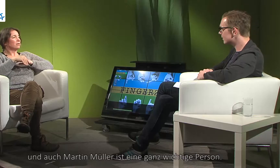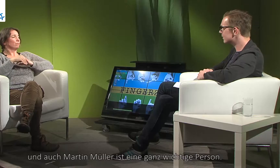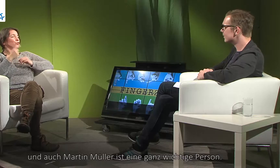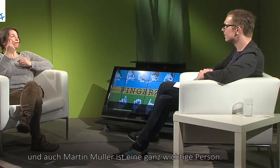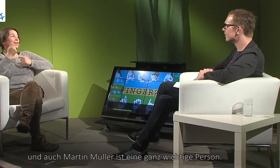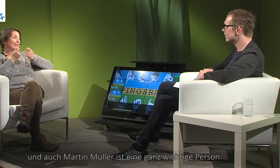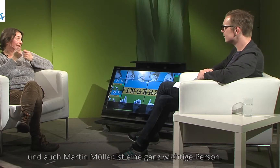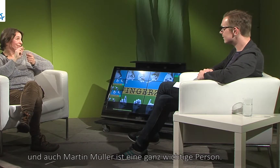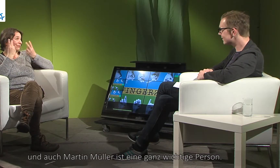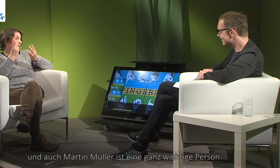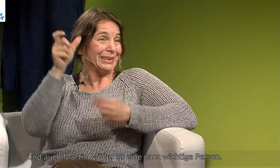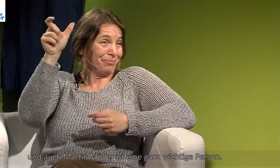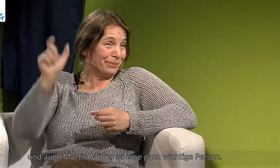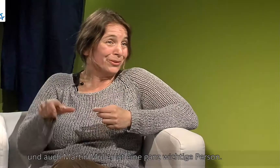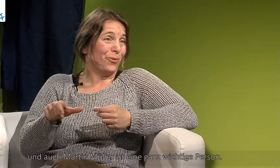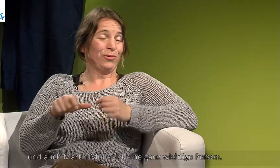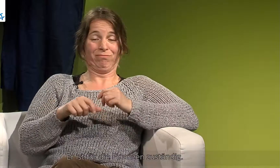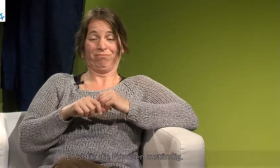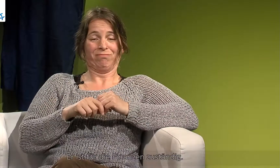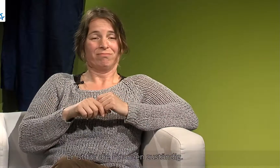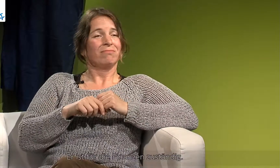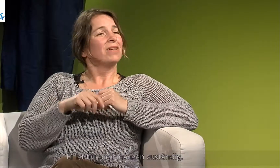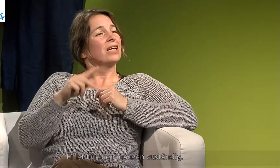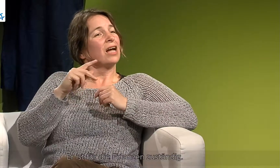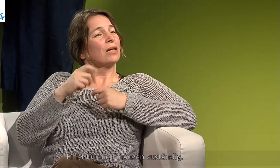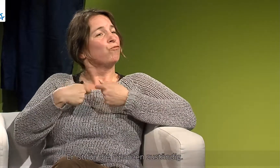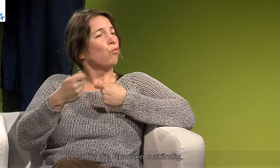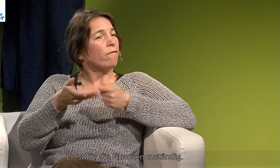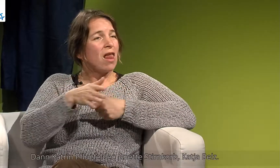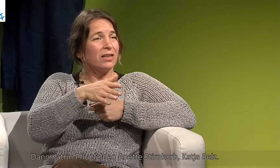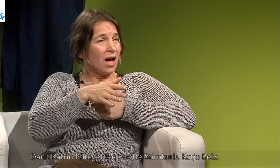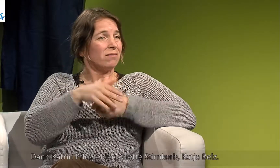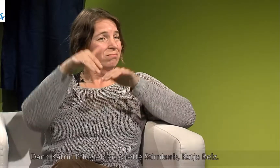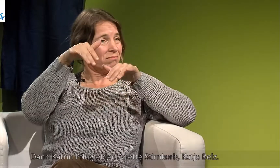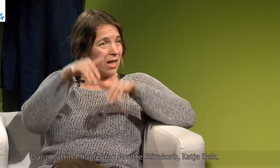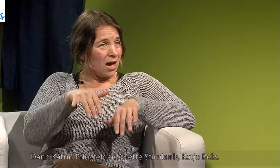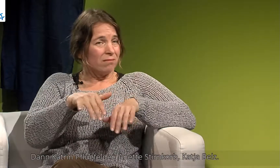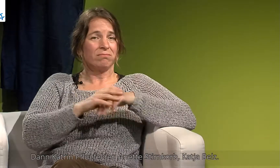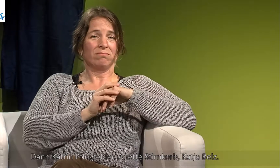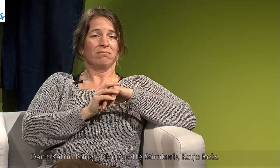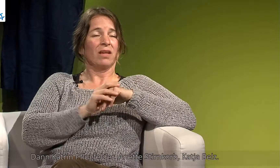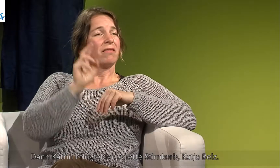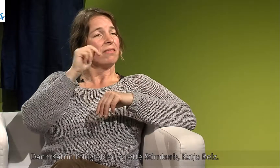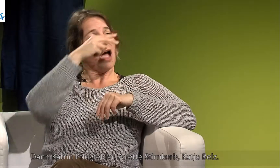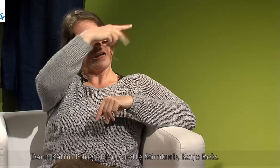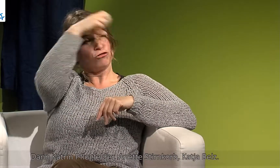Martin Müller ist eine ganz wichtige Person, der ist für die Finanzen zuständig. Dann Katrin Flugfelder, Annette